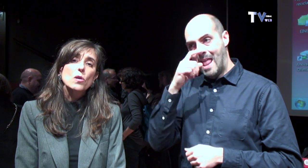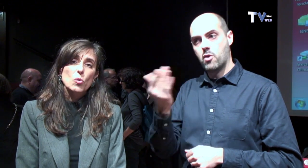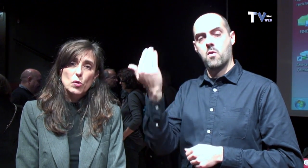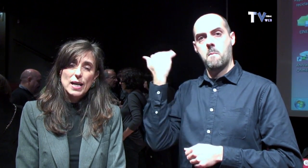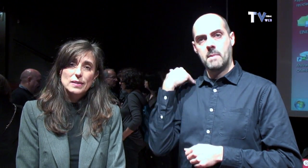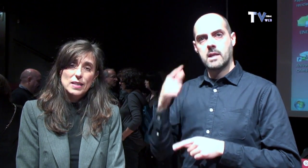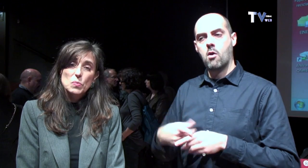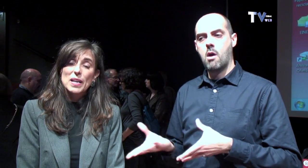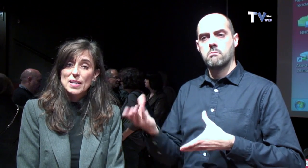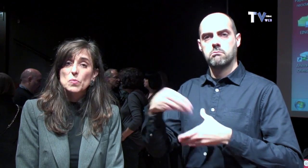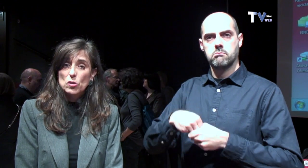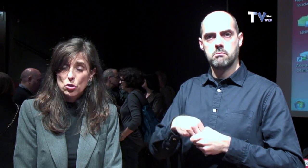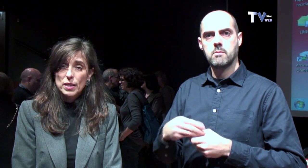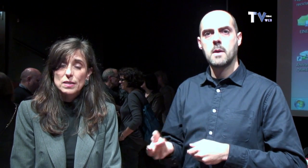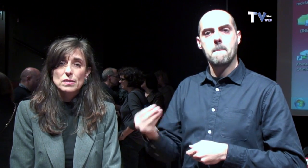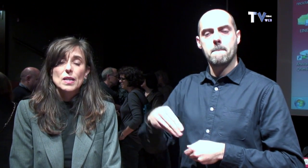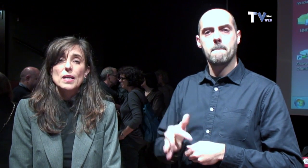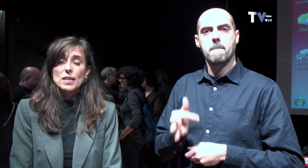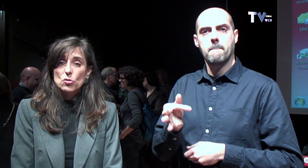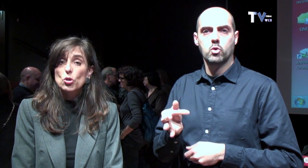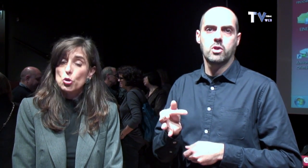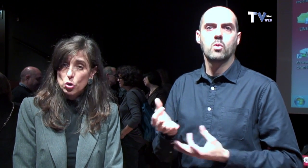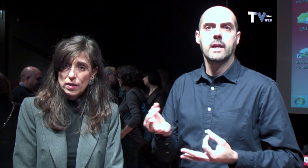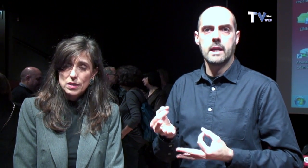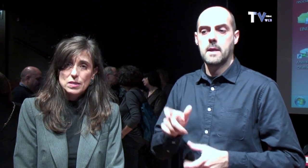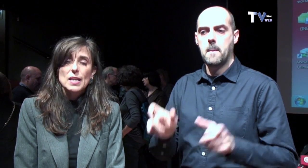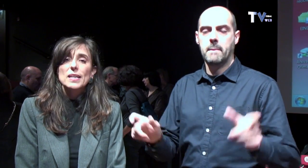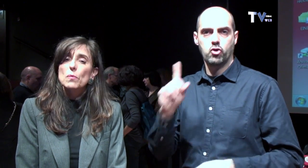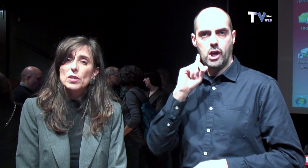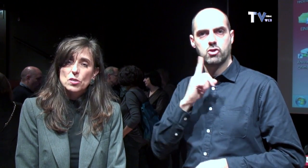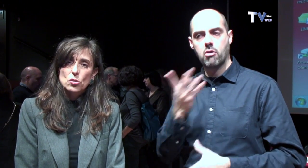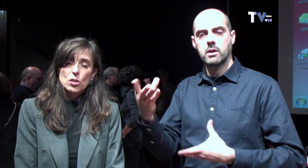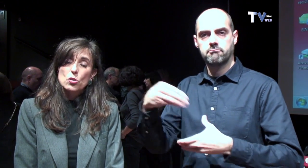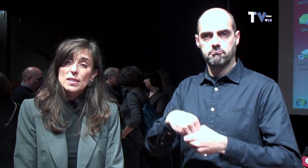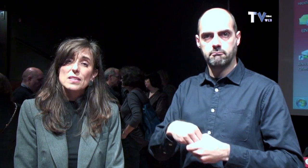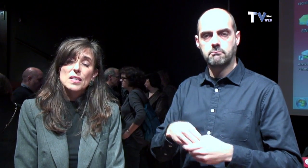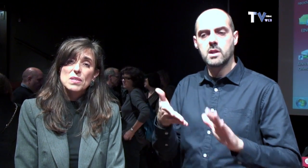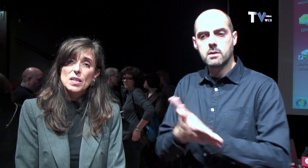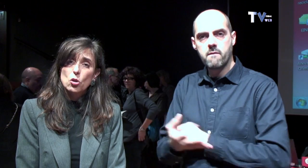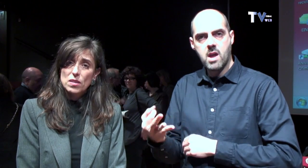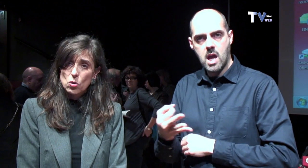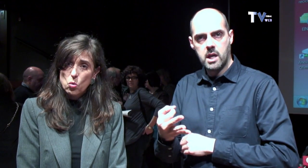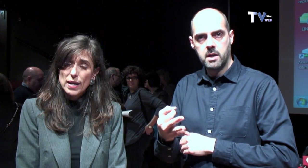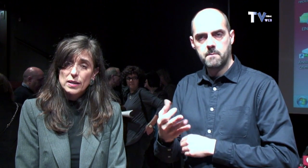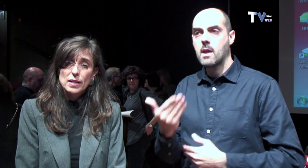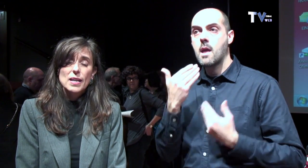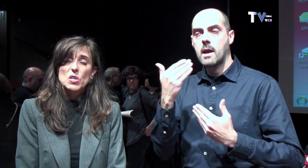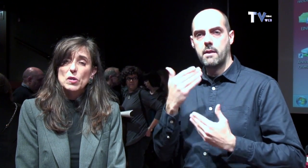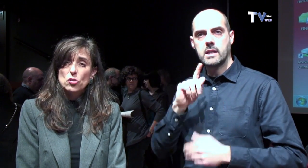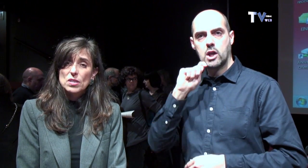incorporat és per a aquelles persones que són sordes. Què vol dir això? Nosaltres, a través del codi QR, les persones